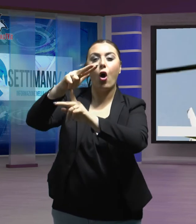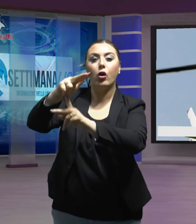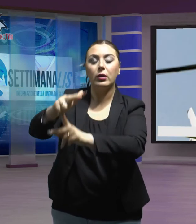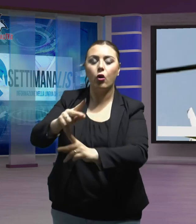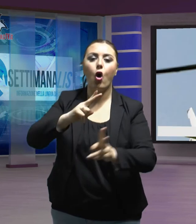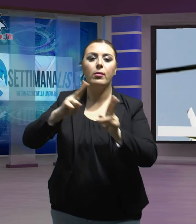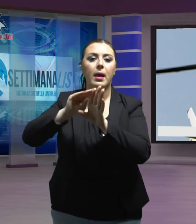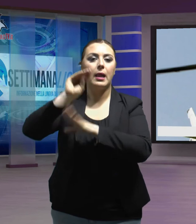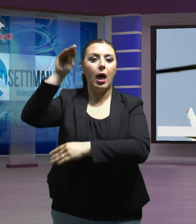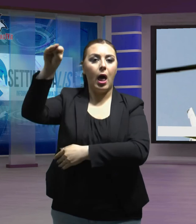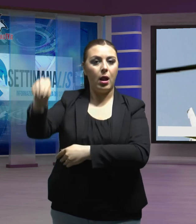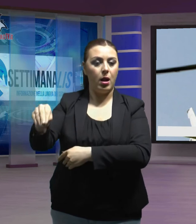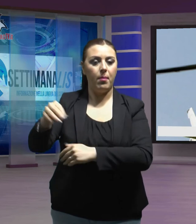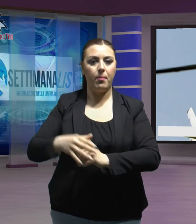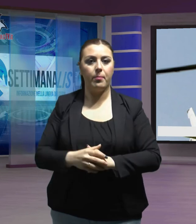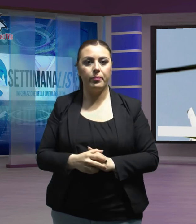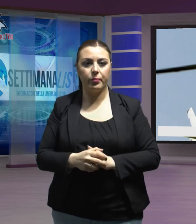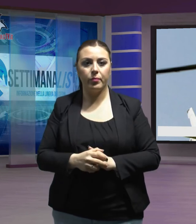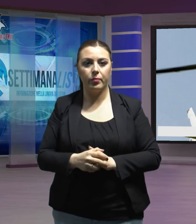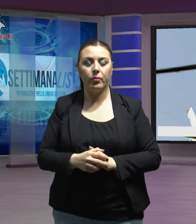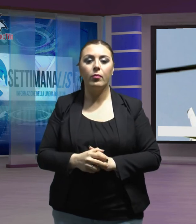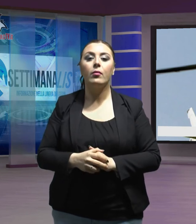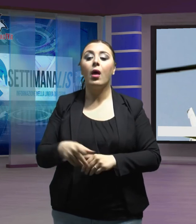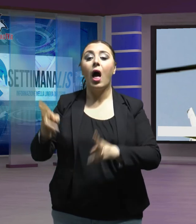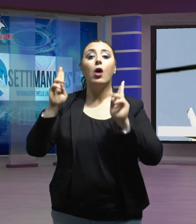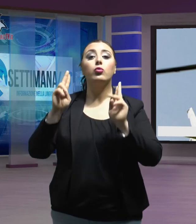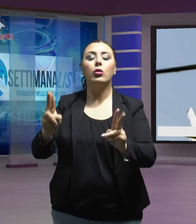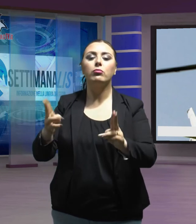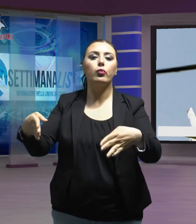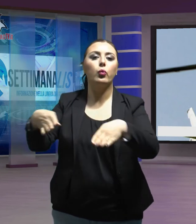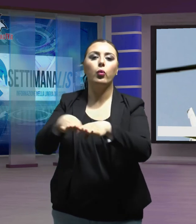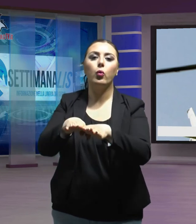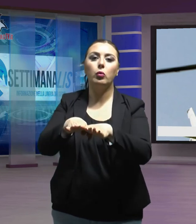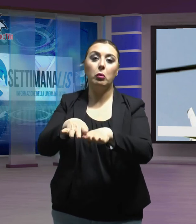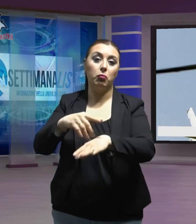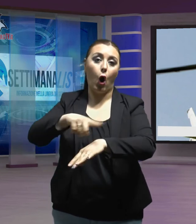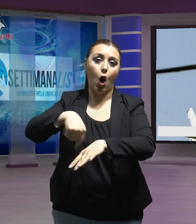elisoccorso. L'autostrada è rimasta chiusa per diverse ore.